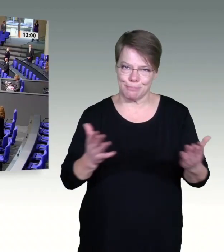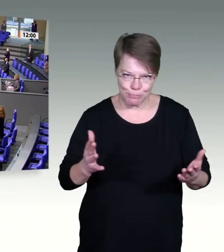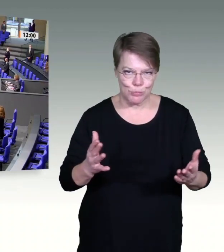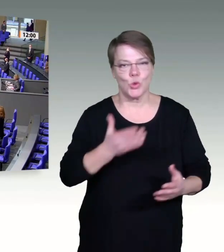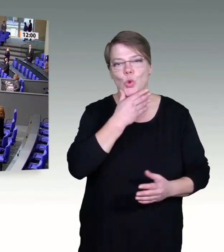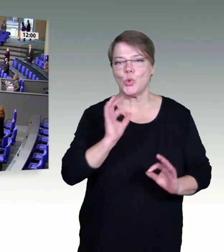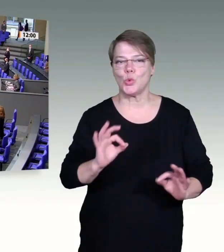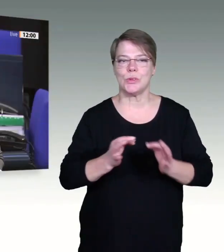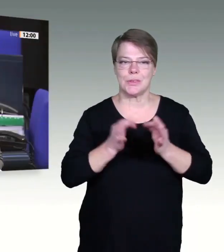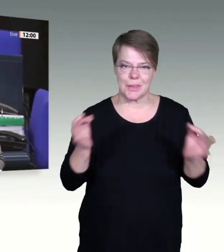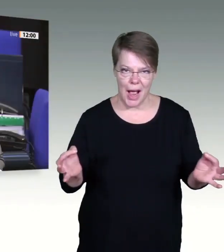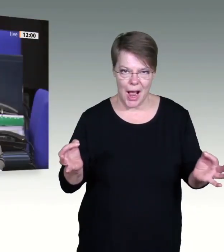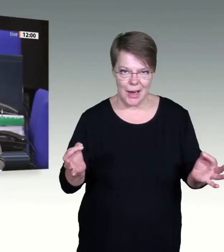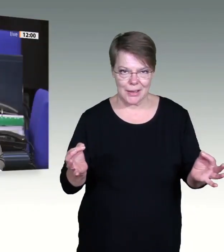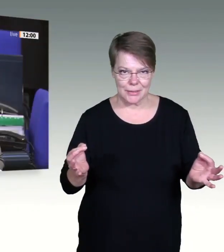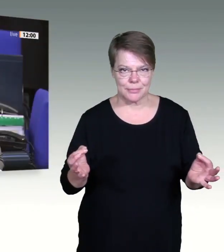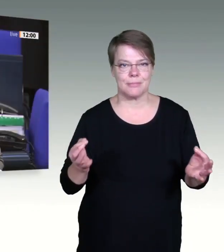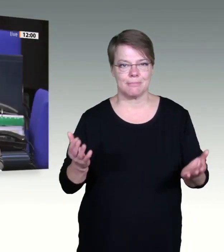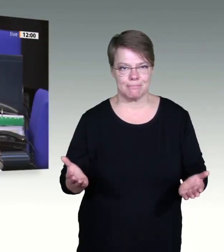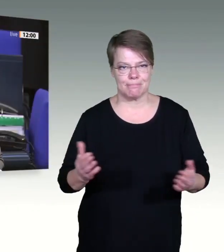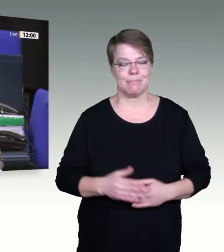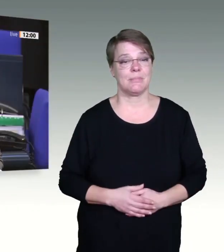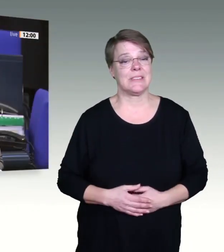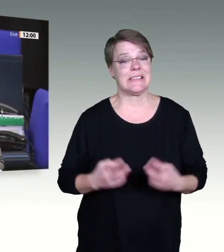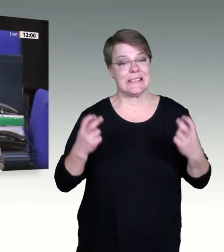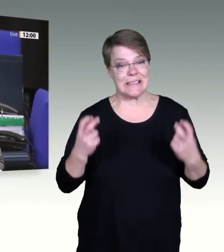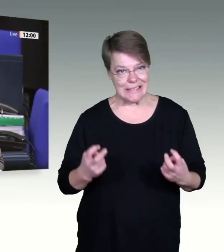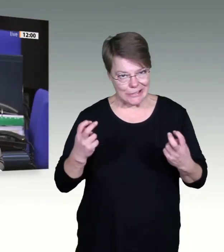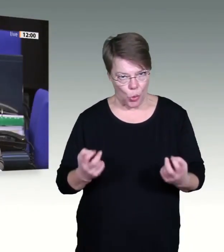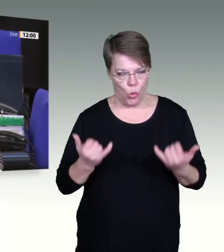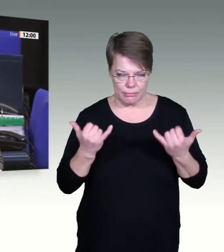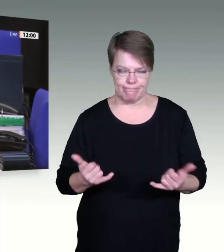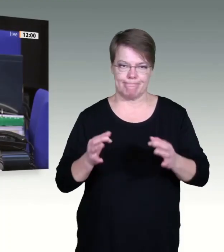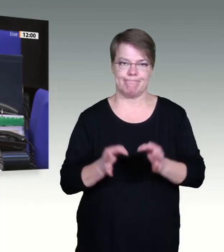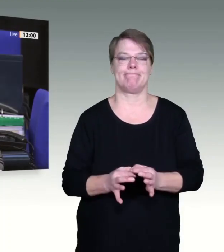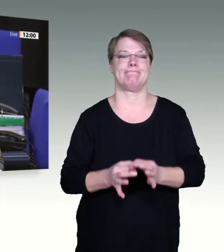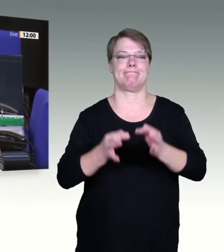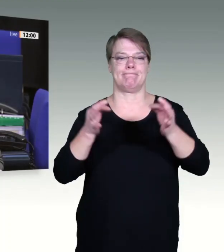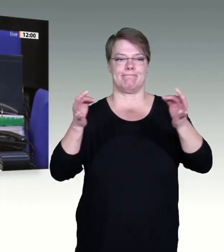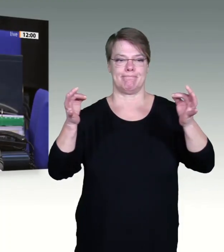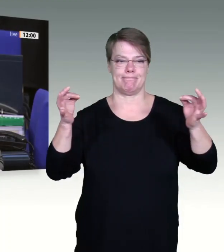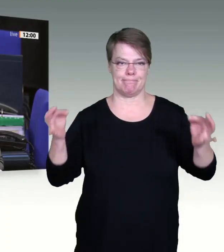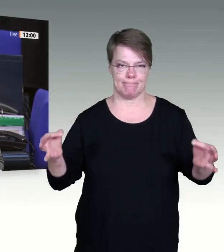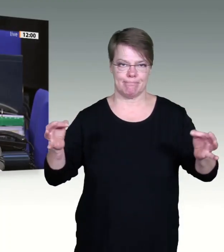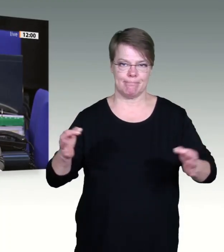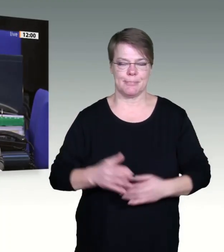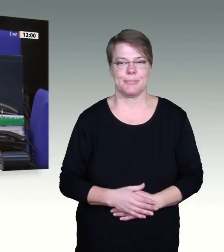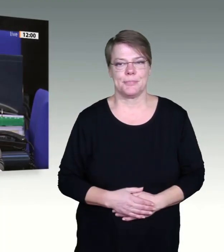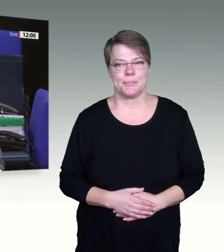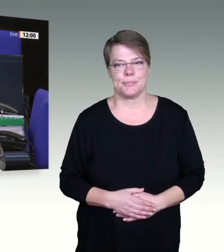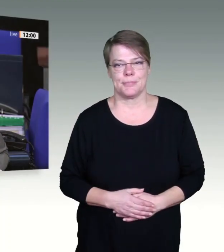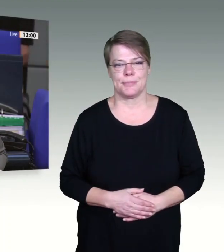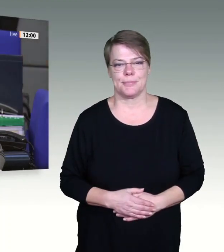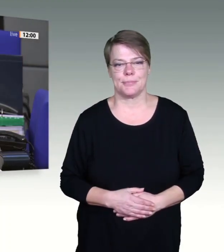Ich wünsche Ihnen allen einen schönen guten Tag. Meine lieben Kolleginnen und Kollegen, liebe Zuschauerinnen und Zuschauer, die Sitzung ist eröffnet.